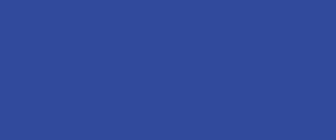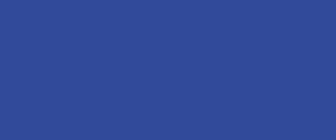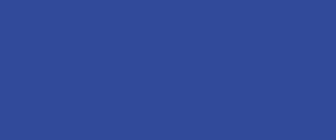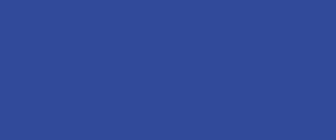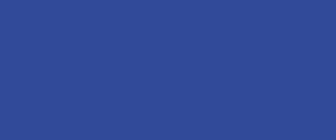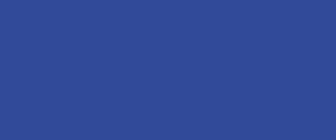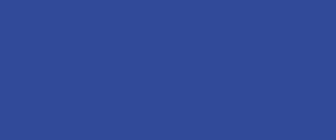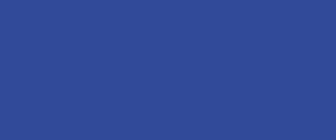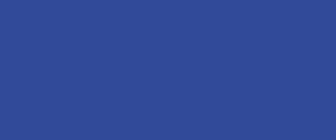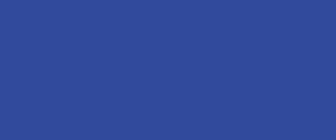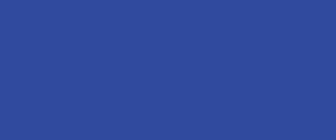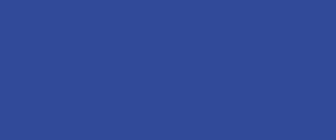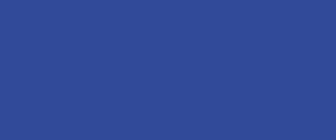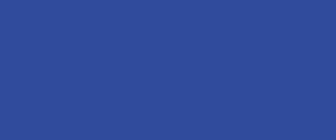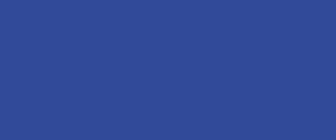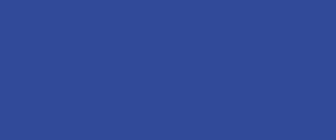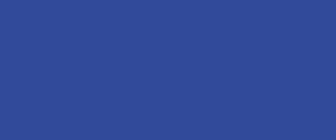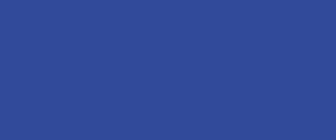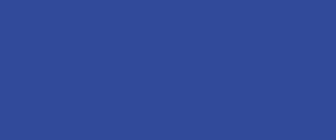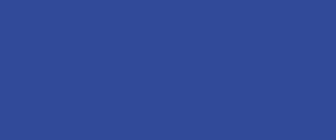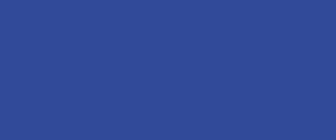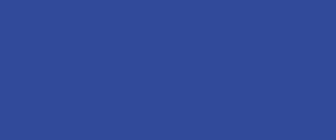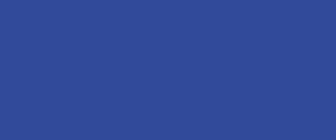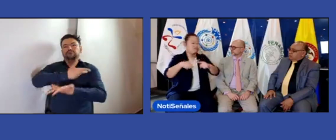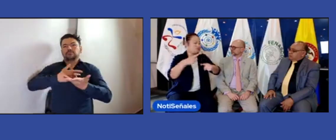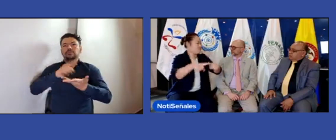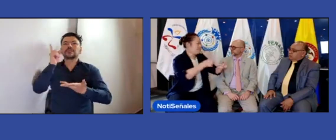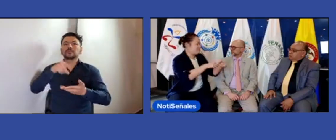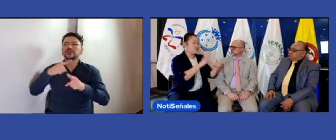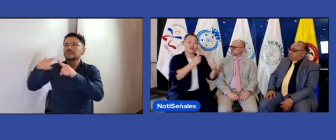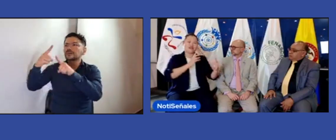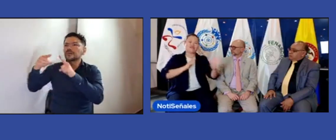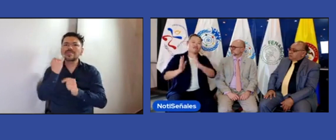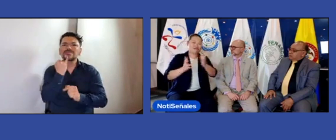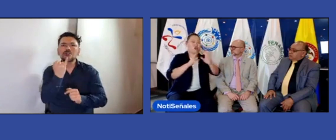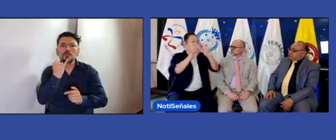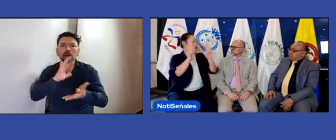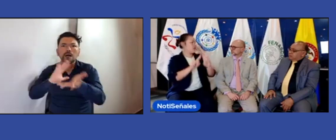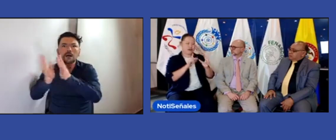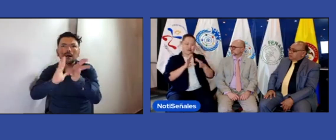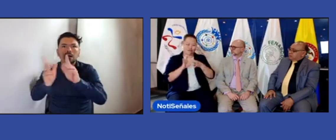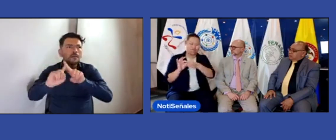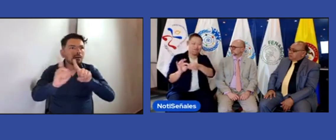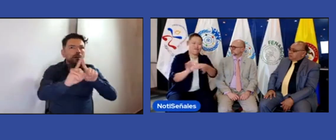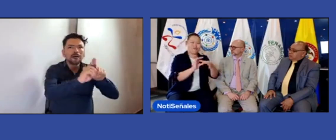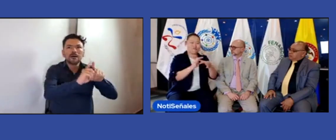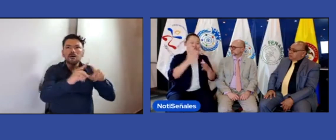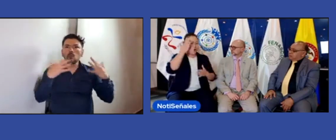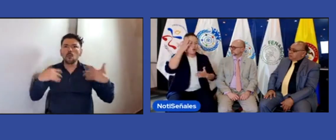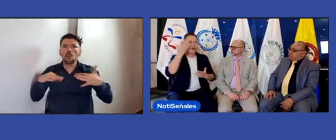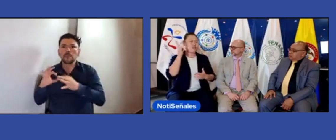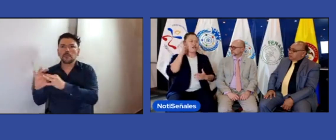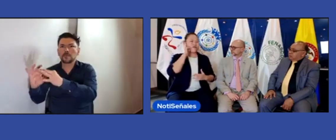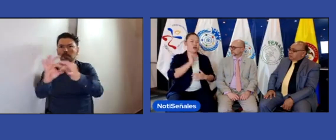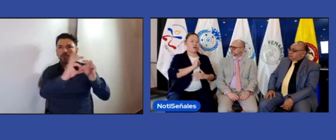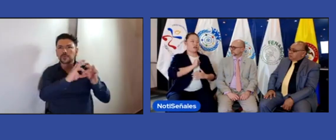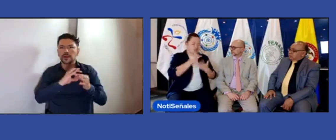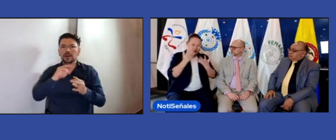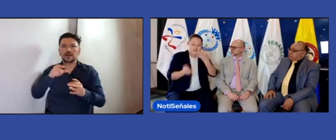y que de la misma manera al tener ese trabajo entre todos, pues mostremos esa unidad internacional,